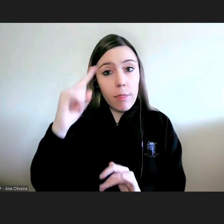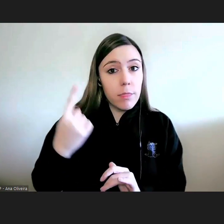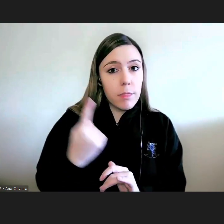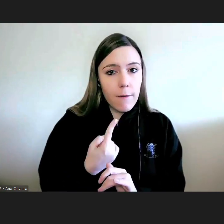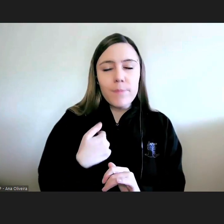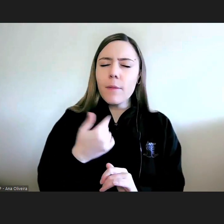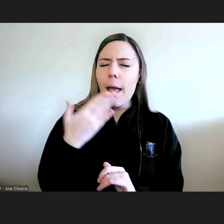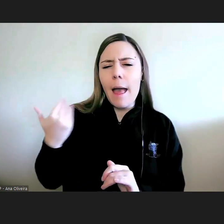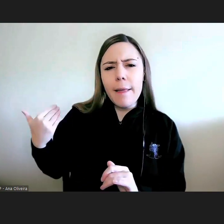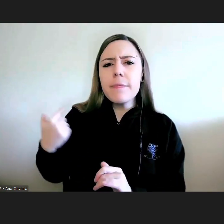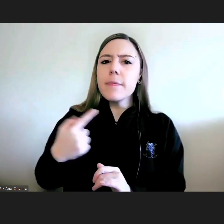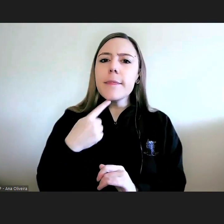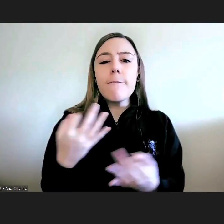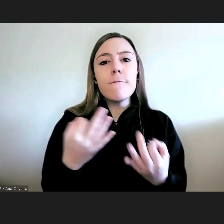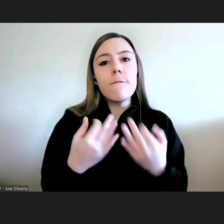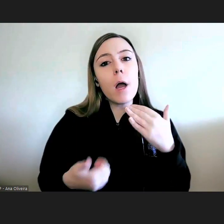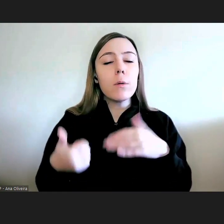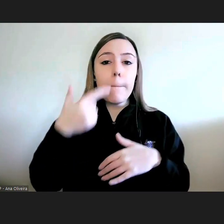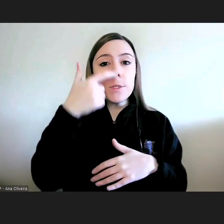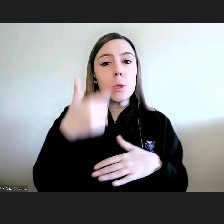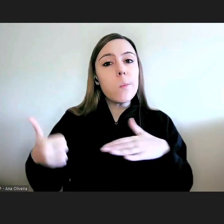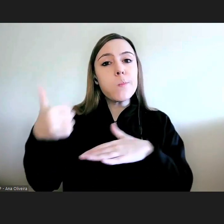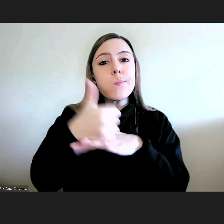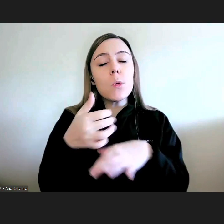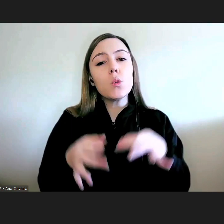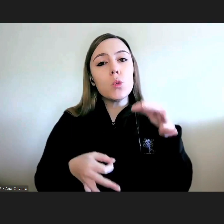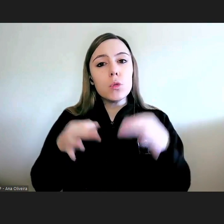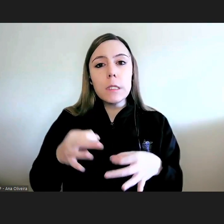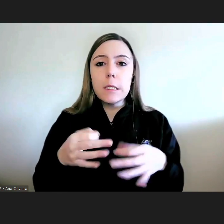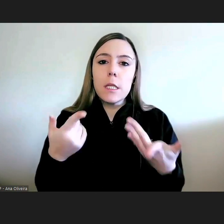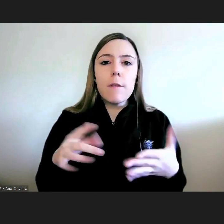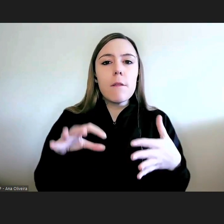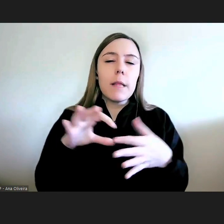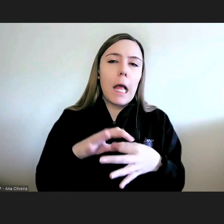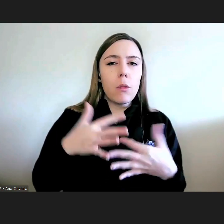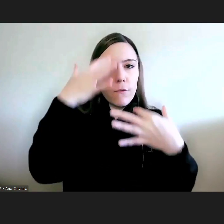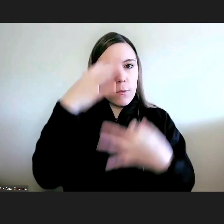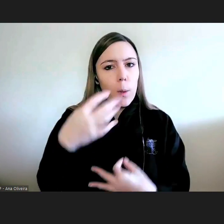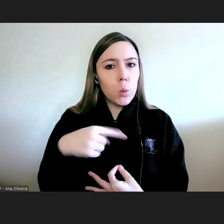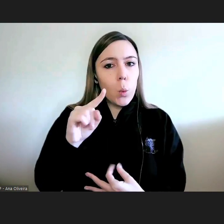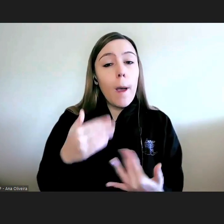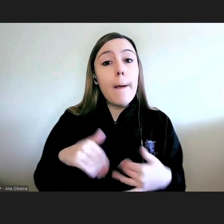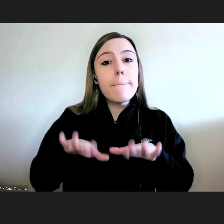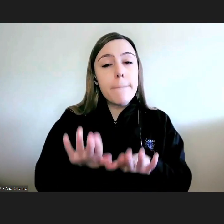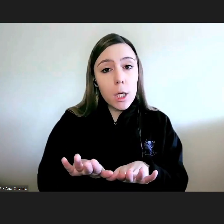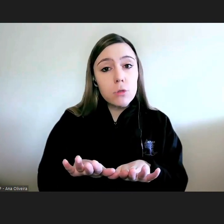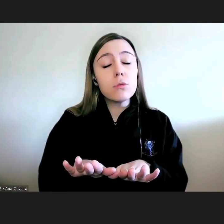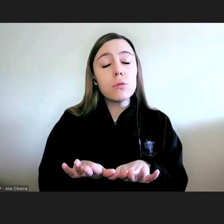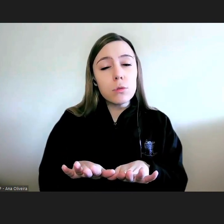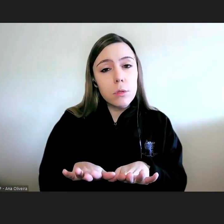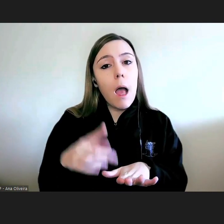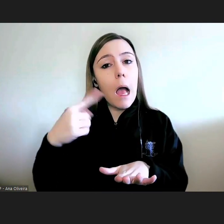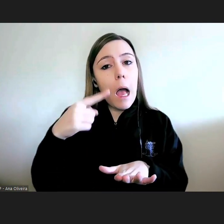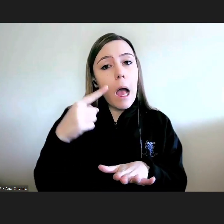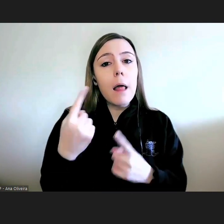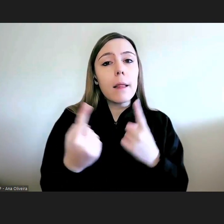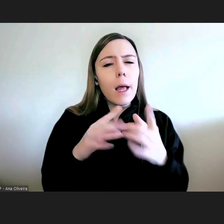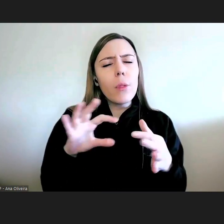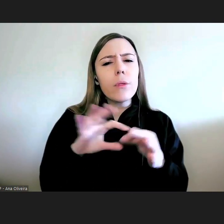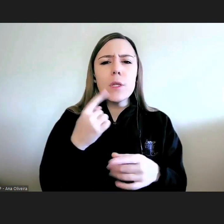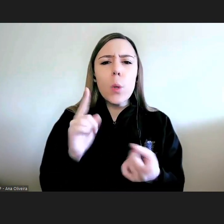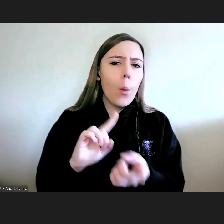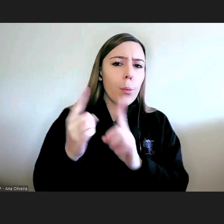que o provedor funciona numa base bastante informal e é assim mas há um princípio que deve cumprir que é o princípio do contraditório